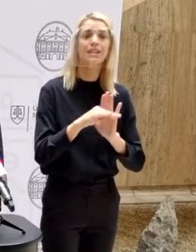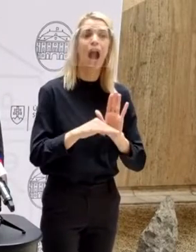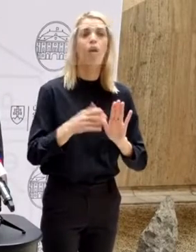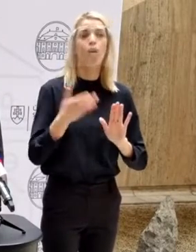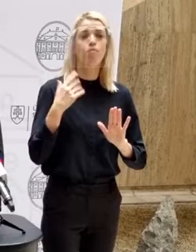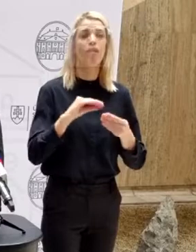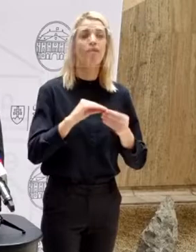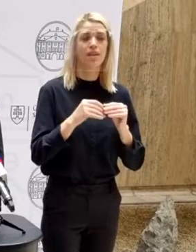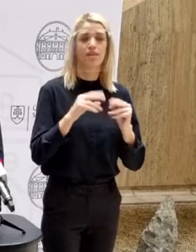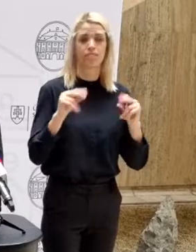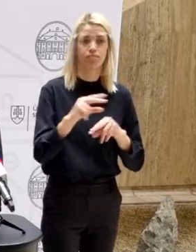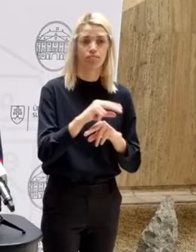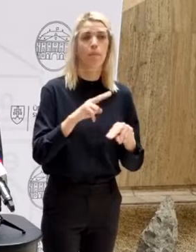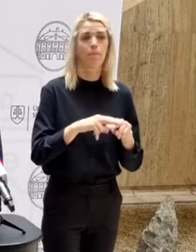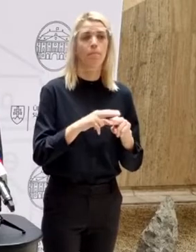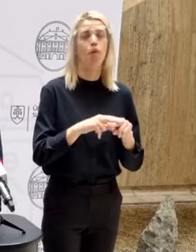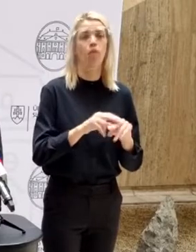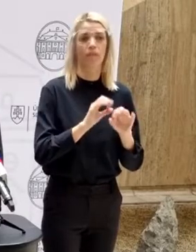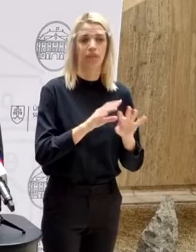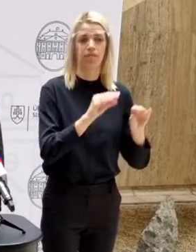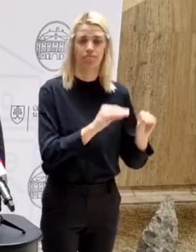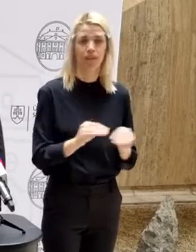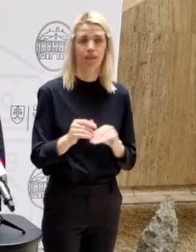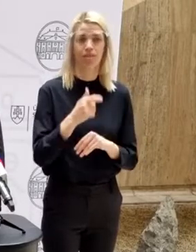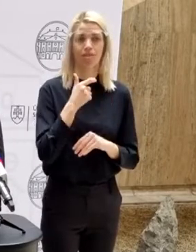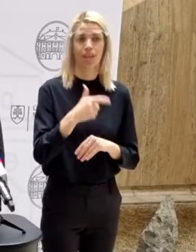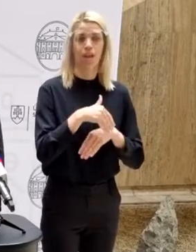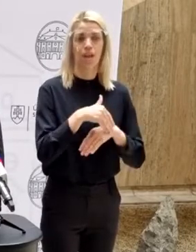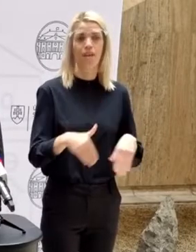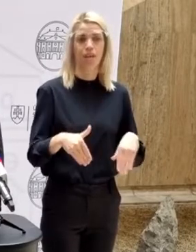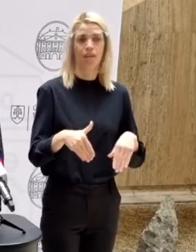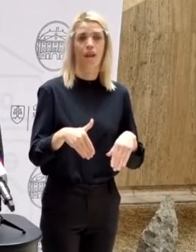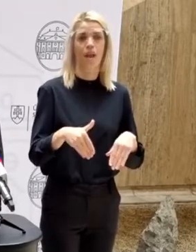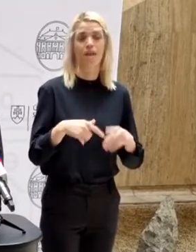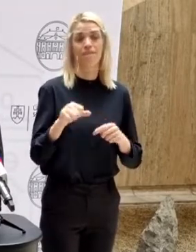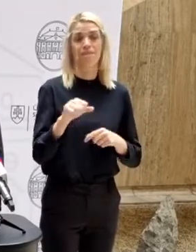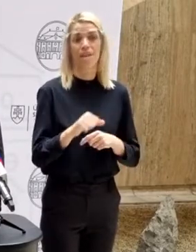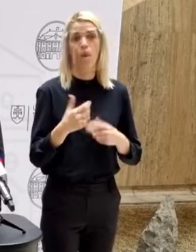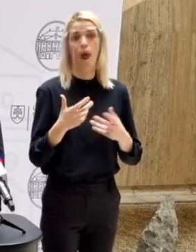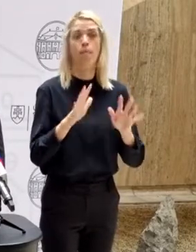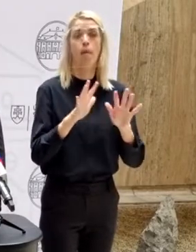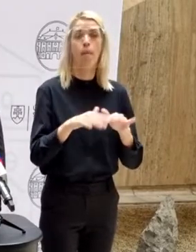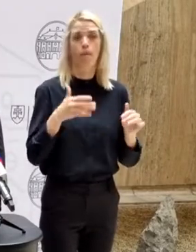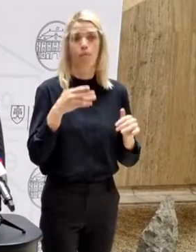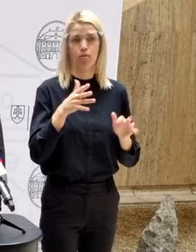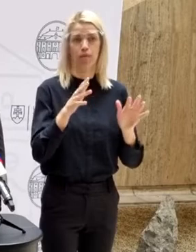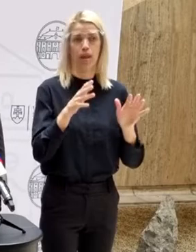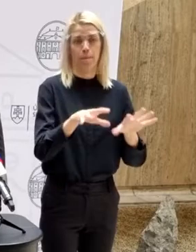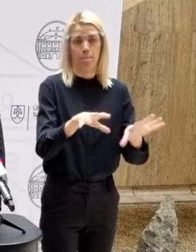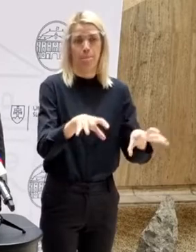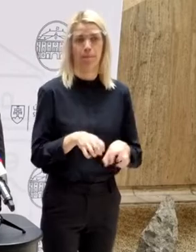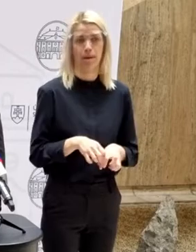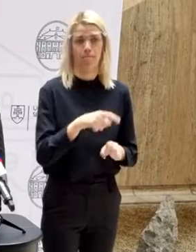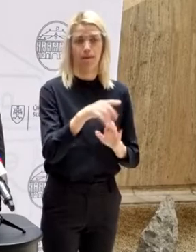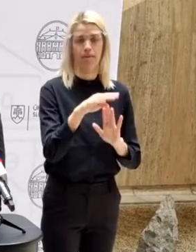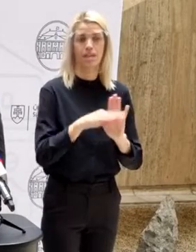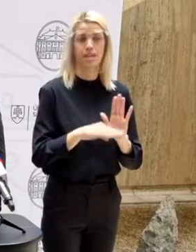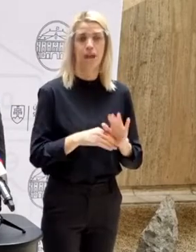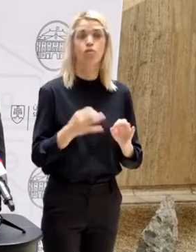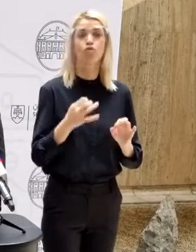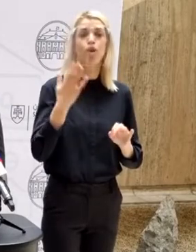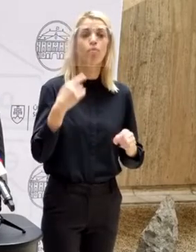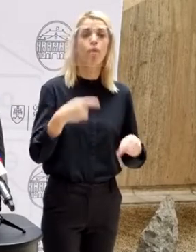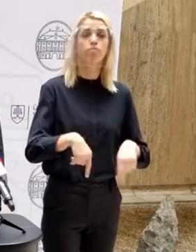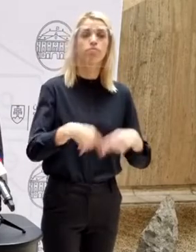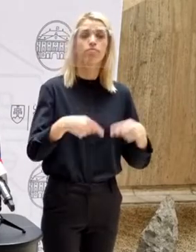vydebatovali a zákon sa posunul do Národnej rady, kde bude potom či už cez výbory alebo cez plénum príjmané. Takže predpokladám, že tie výhrady, ktoré